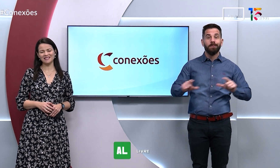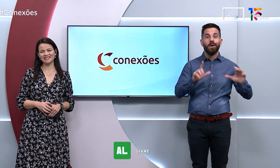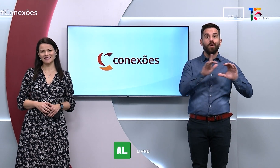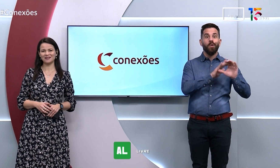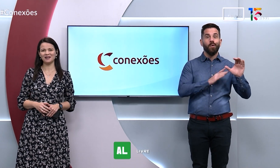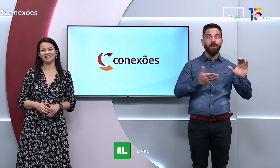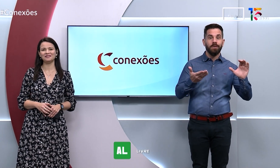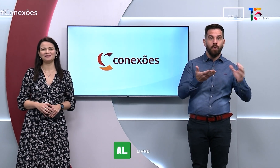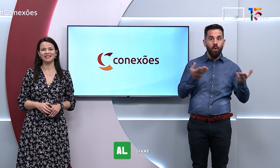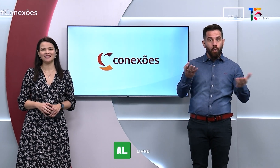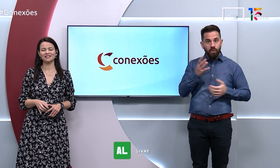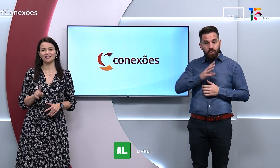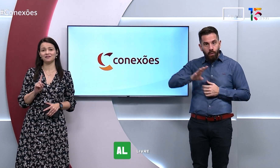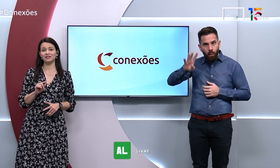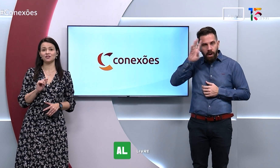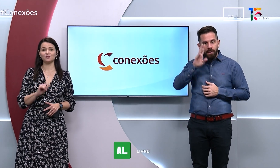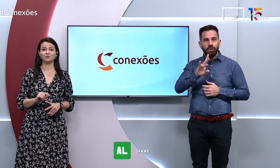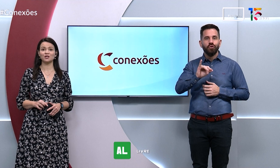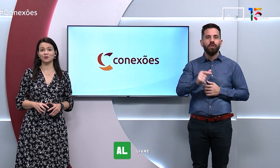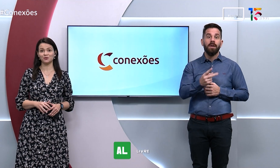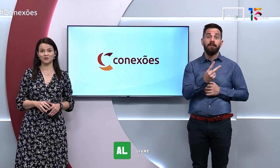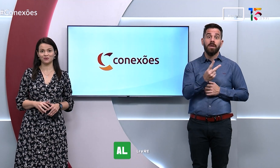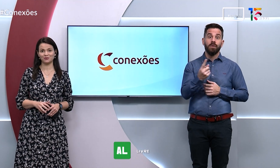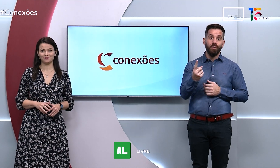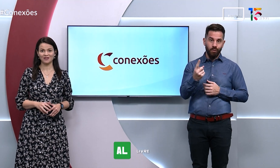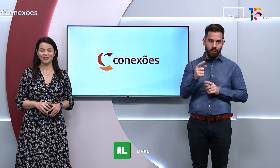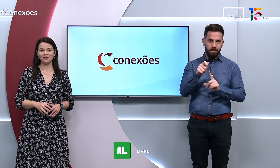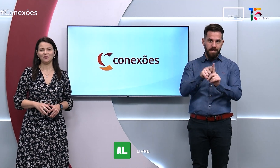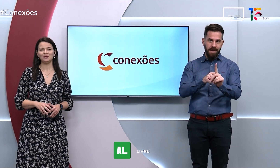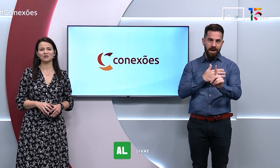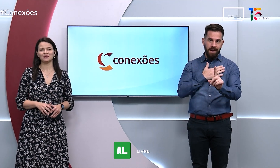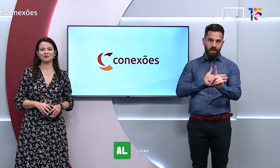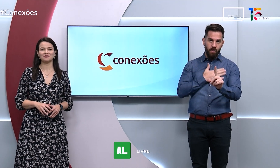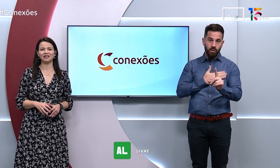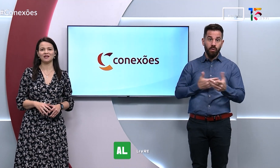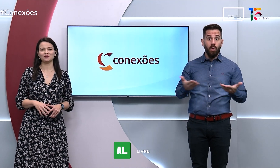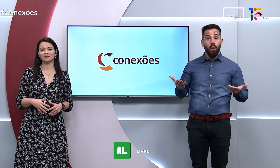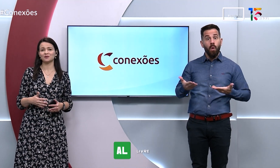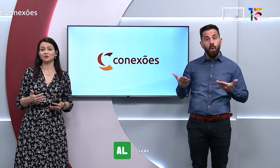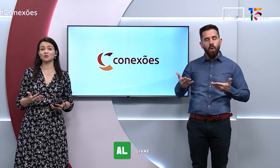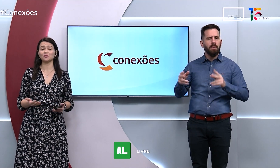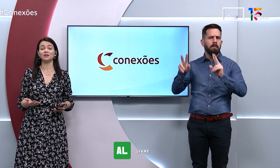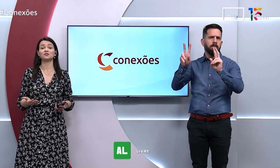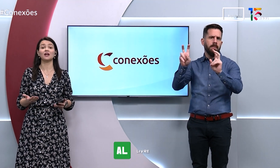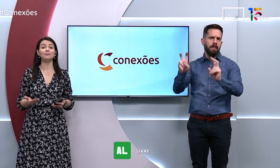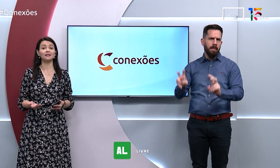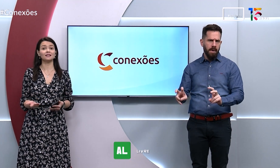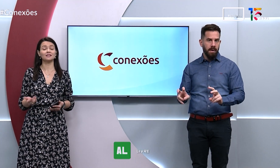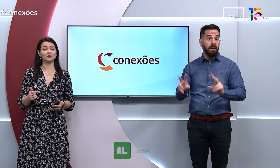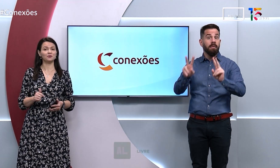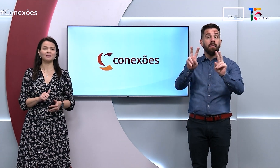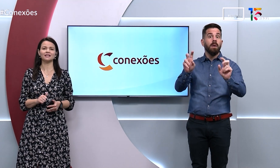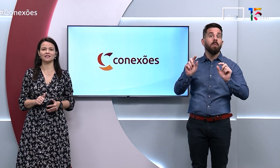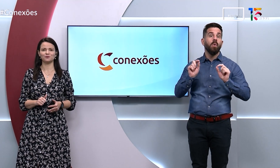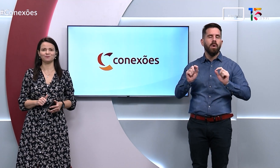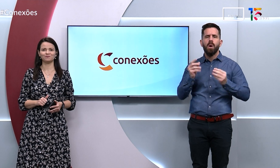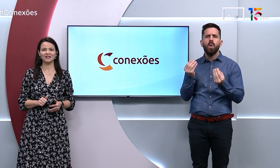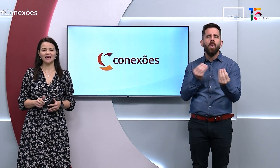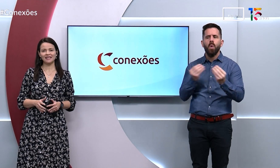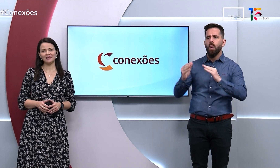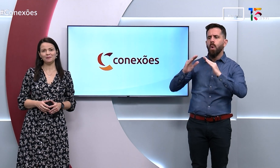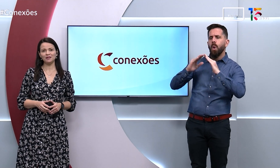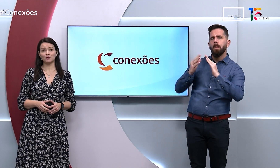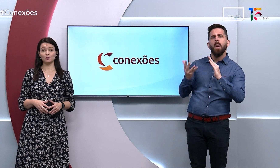Conexões dessa quarta-feira, dia 21 de agosto. Hoje nós vamos falar sobre as condições de habitação no Brasil.